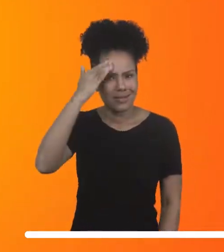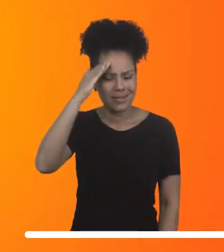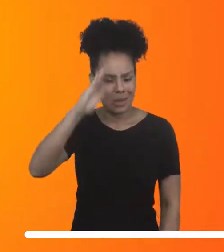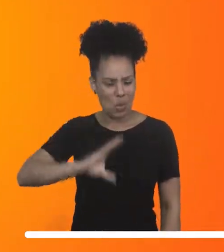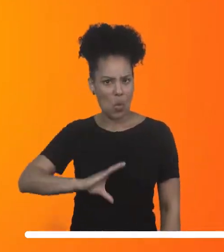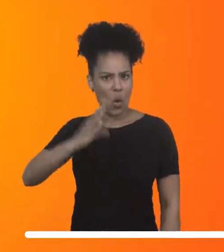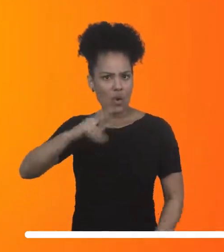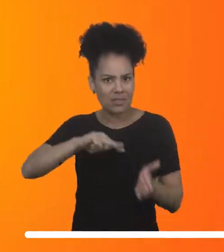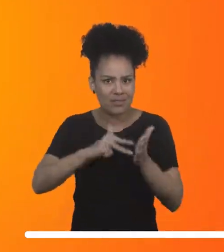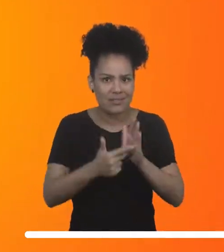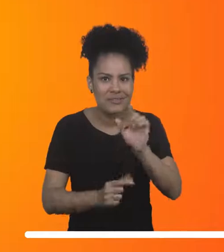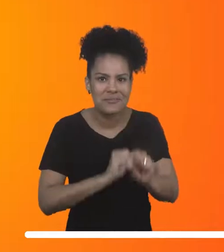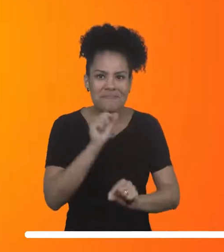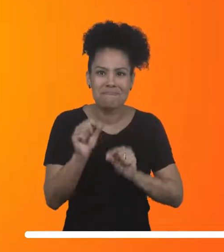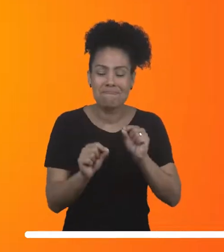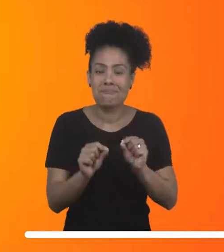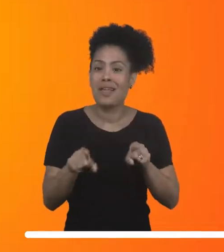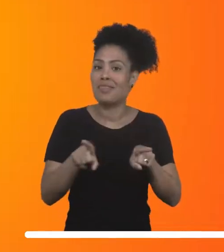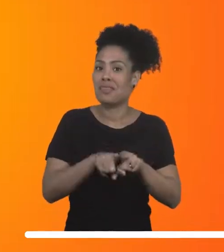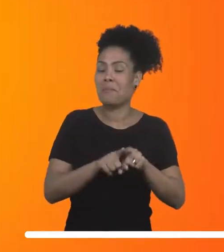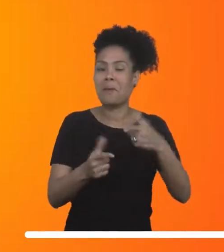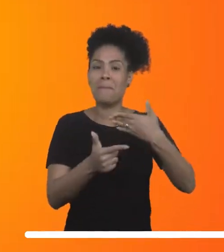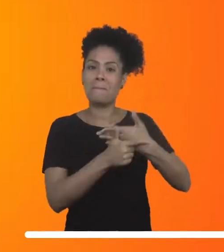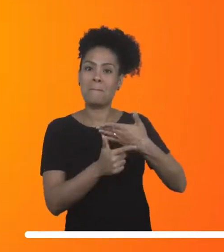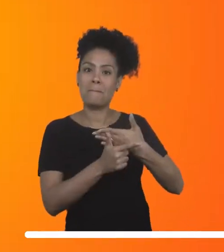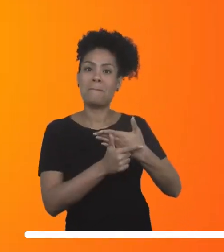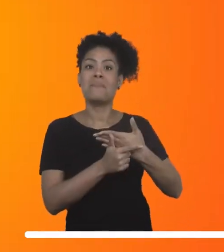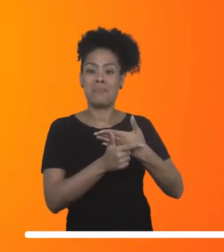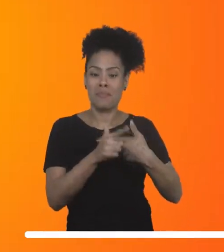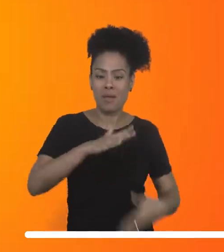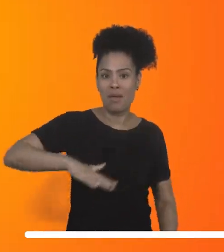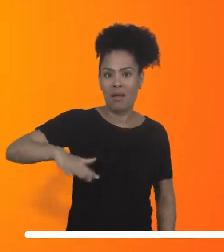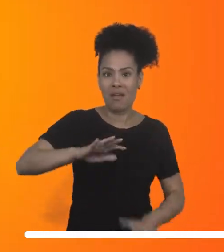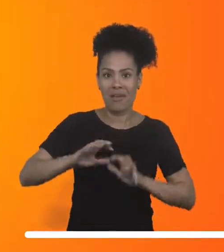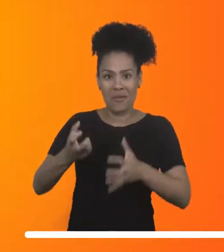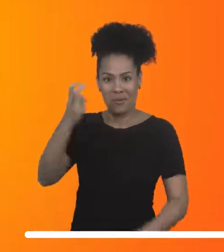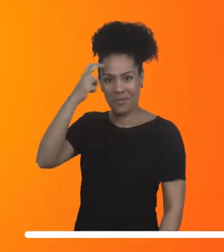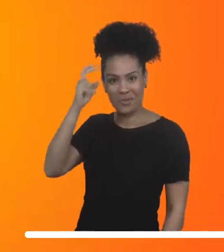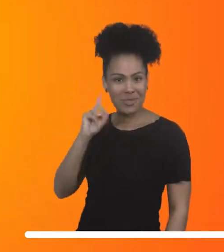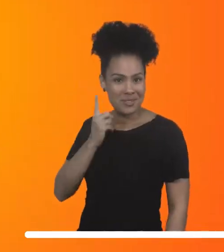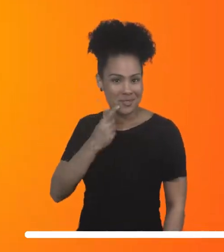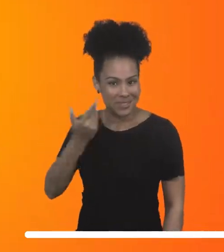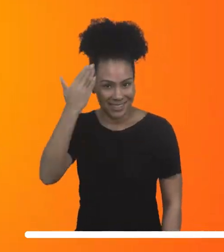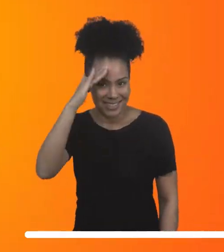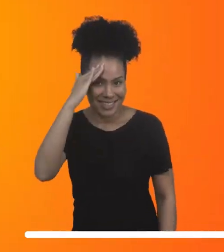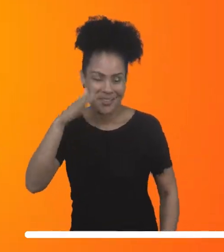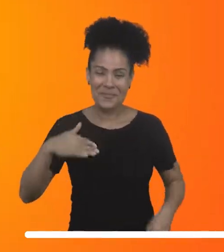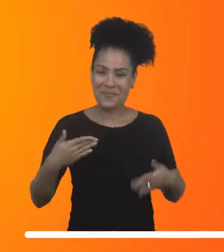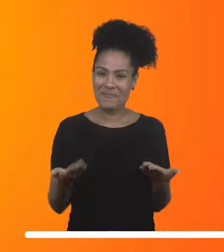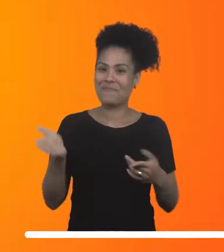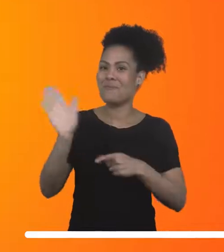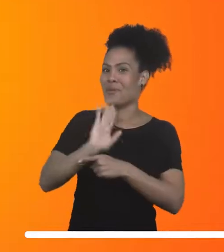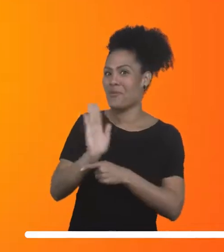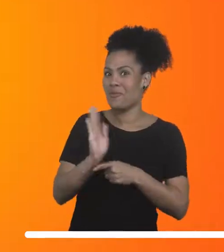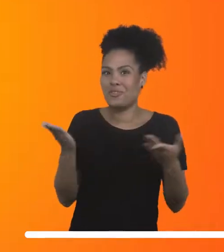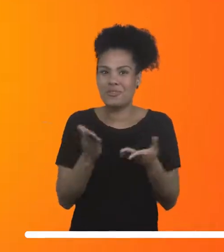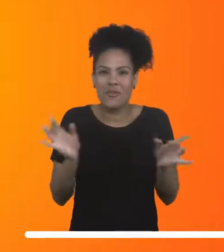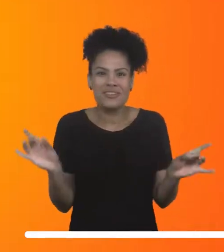Koda? E qual o papel dos Kodas dentro da cultura surda? O vídeo de hoje vai ficando por aqui. Não se esqueça de deixar seu